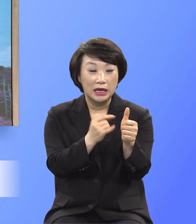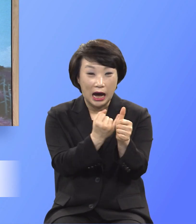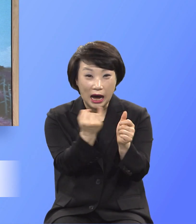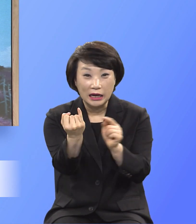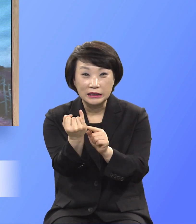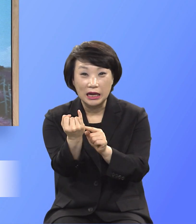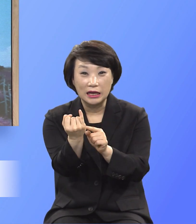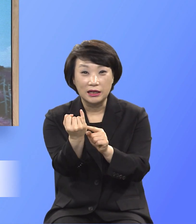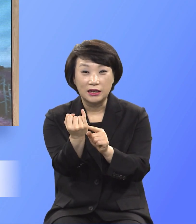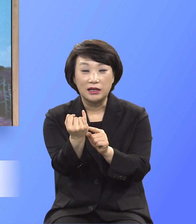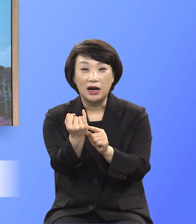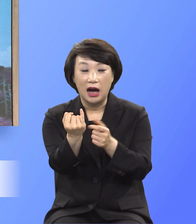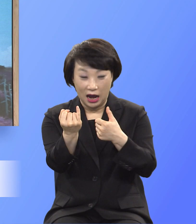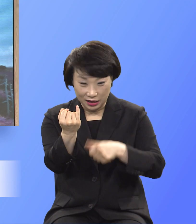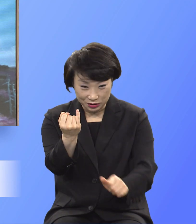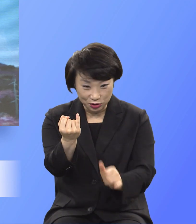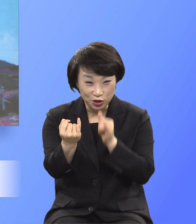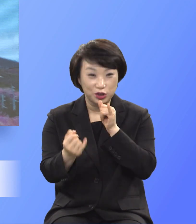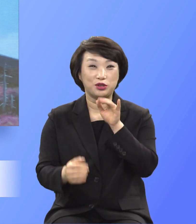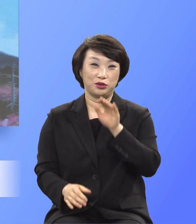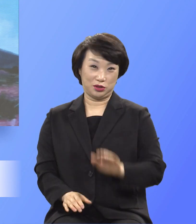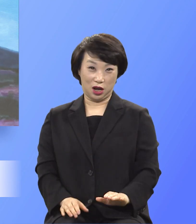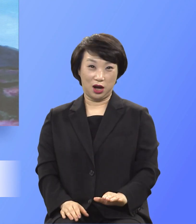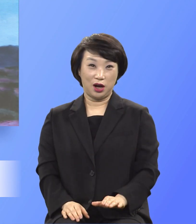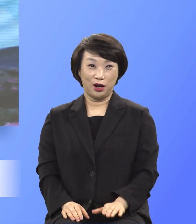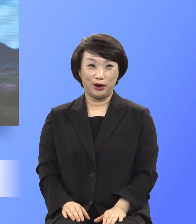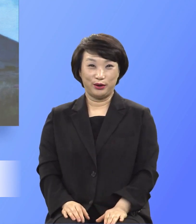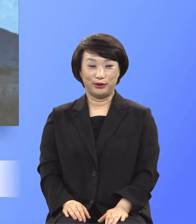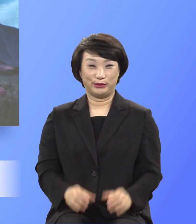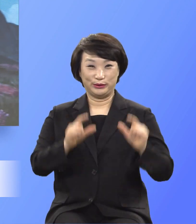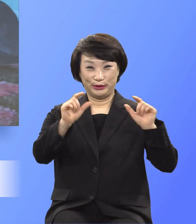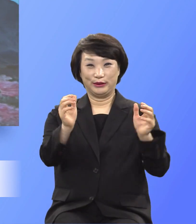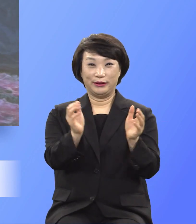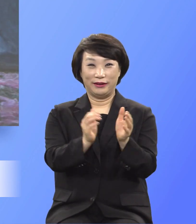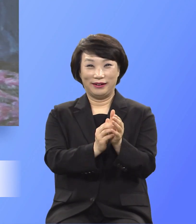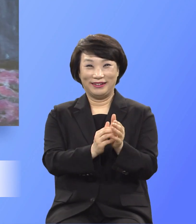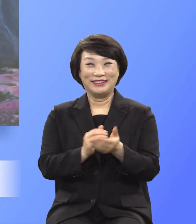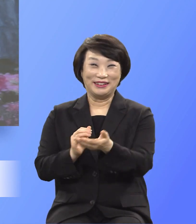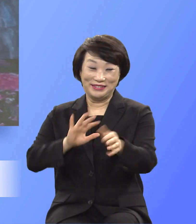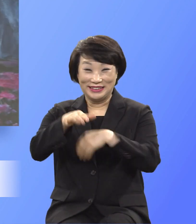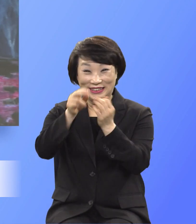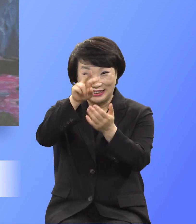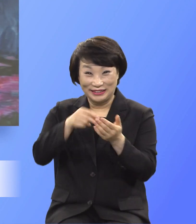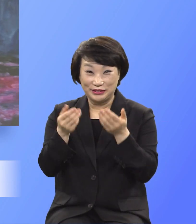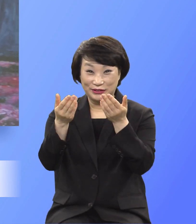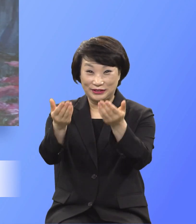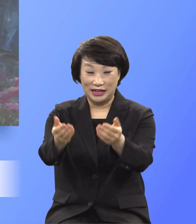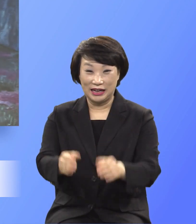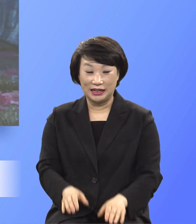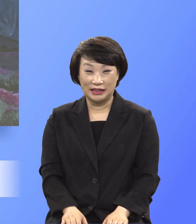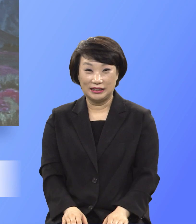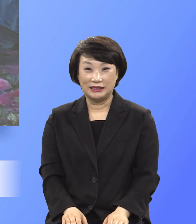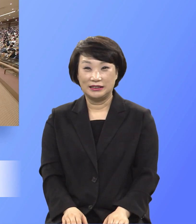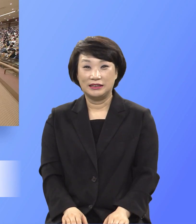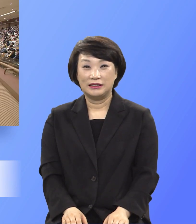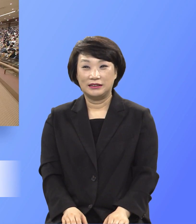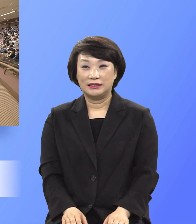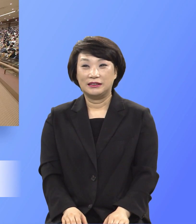안에 사라에게 아들이 있으리라. 한번 읽어볼래 그가 가라사대 기아이 이를